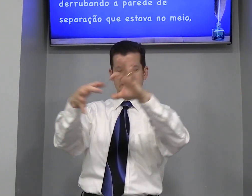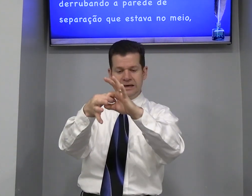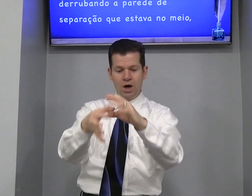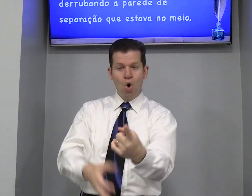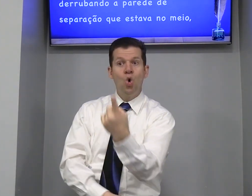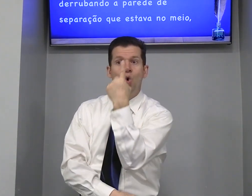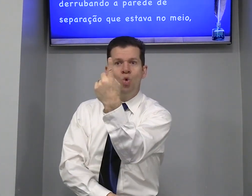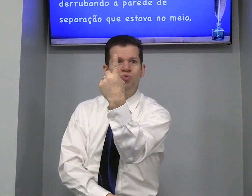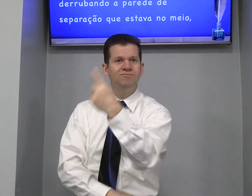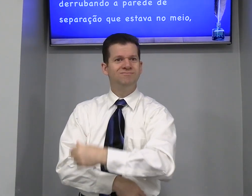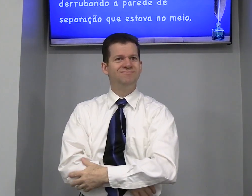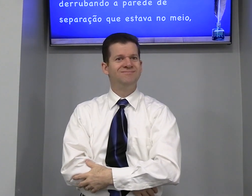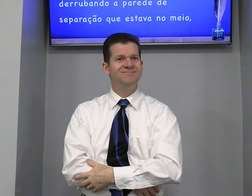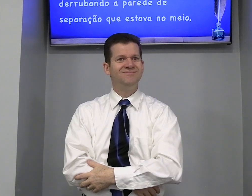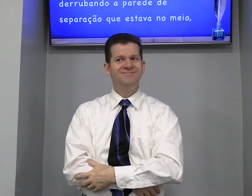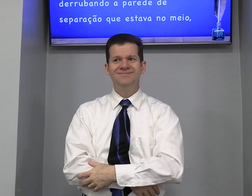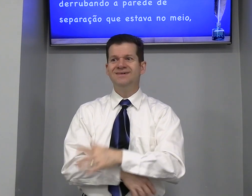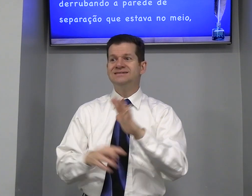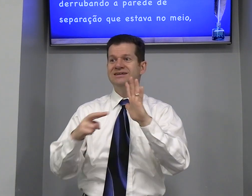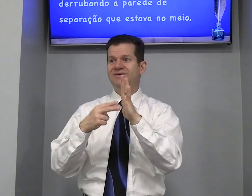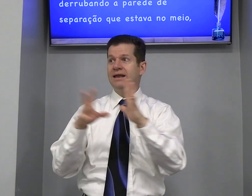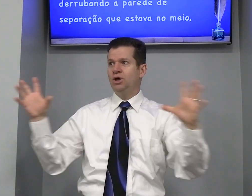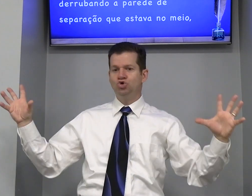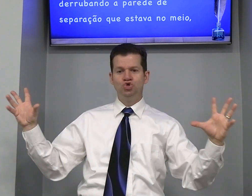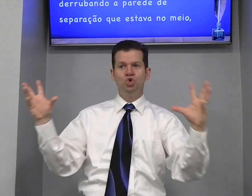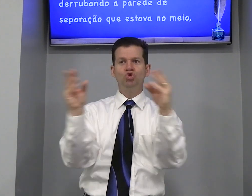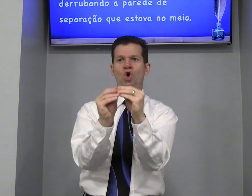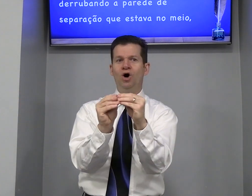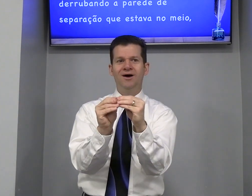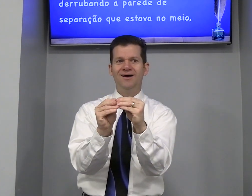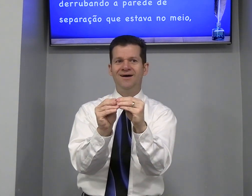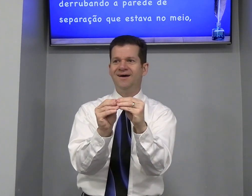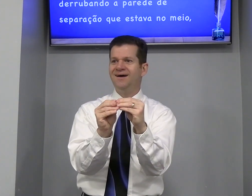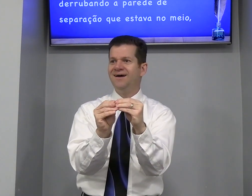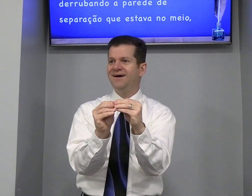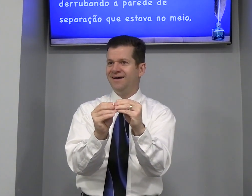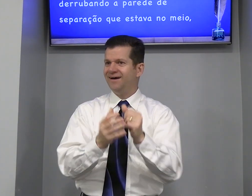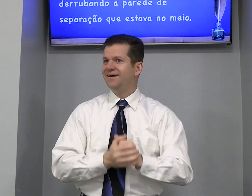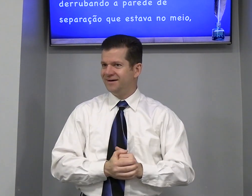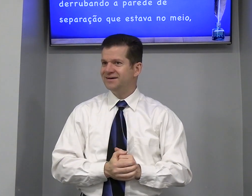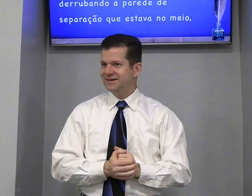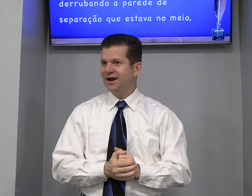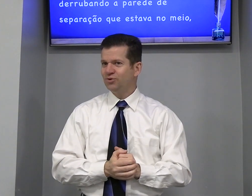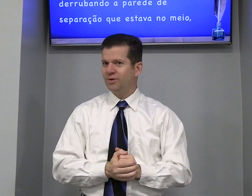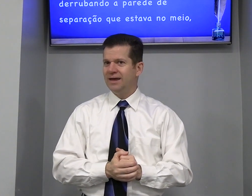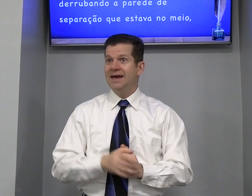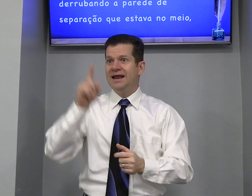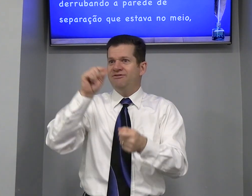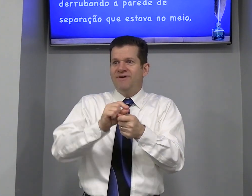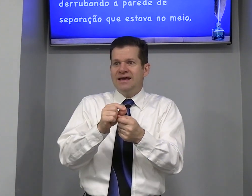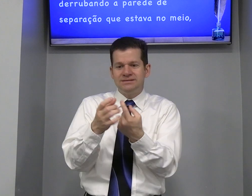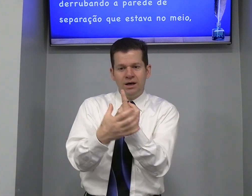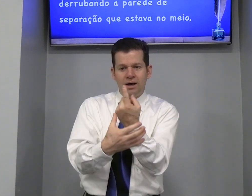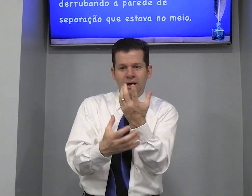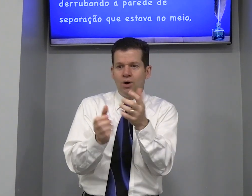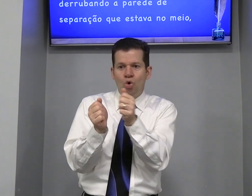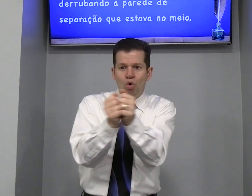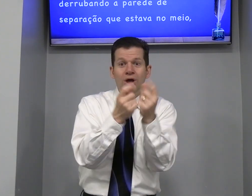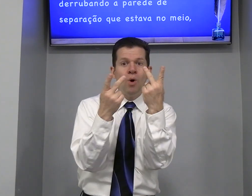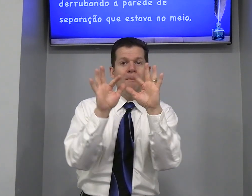Um Assim que ele Juntou Certo Ele fez Igual